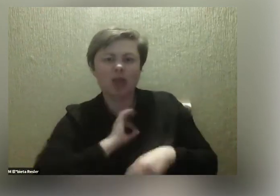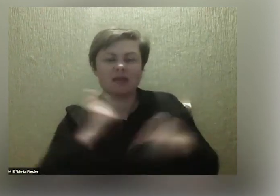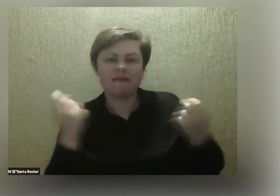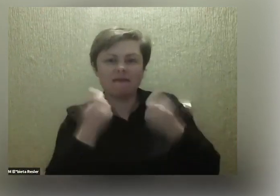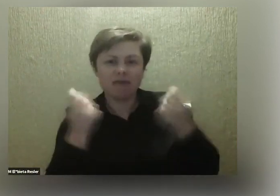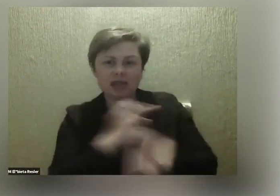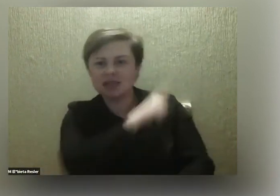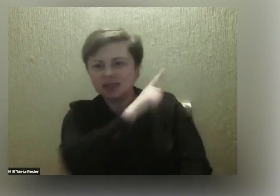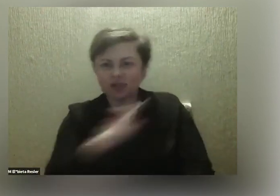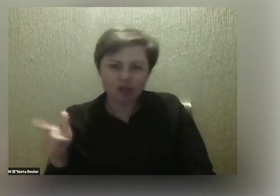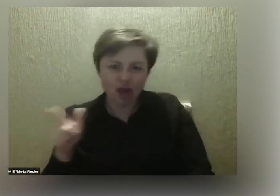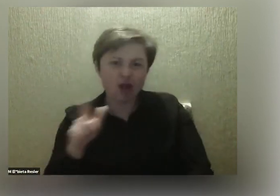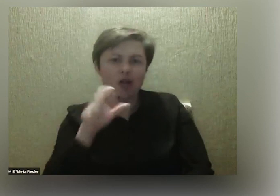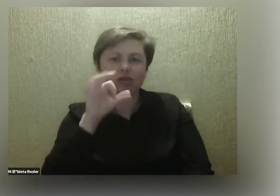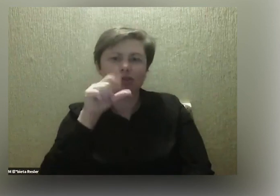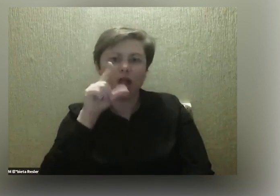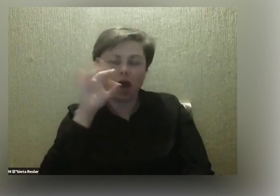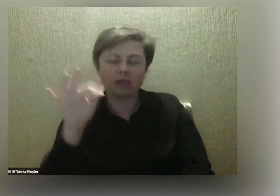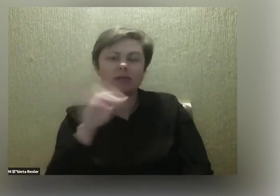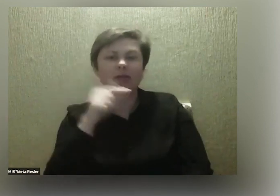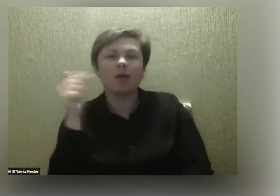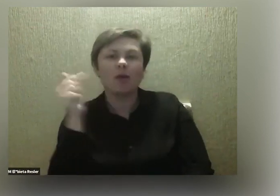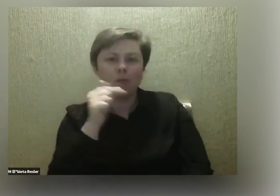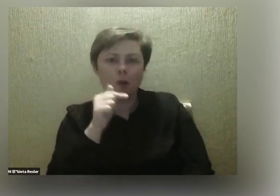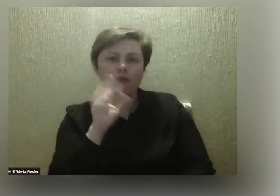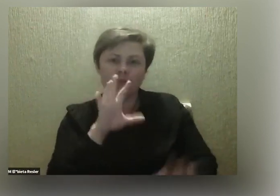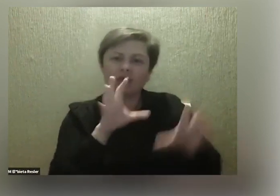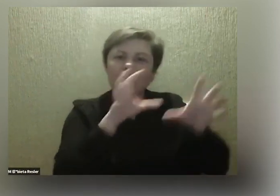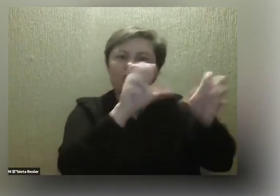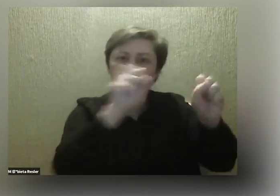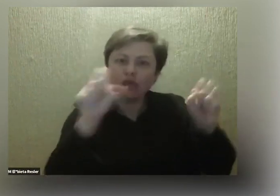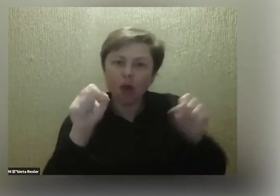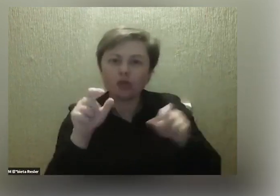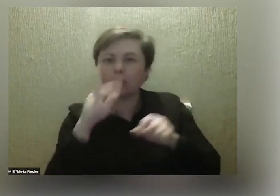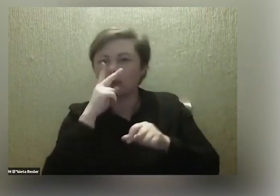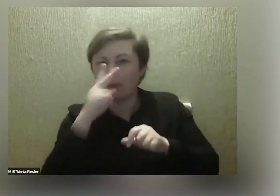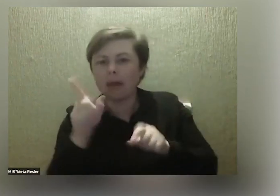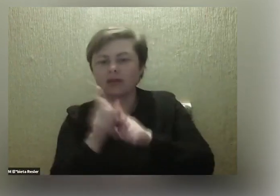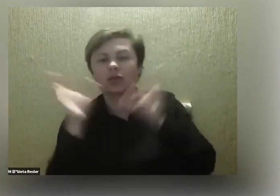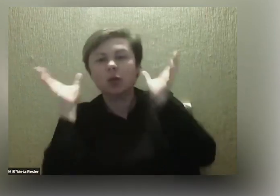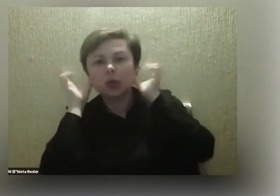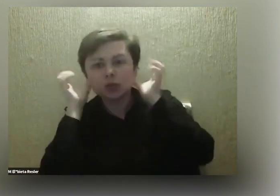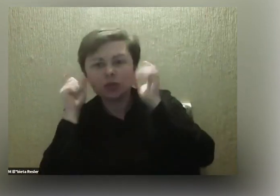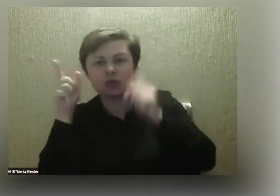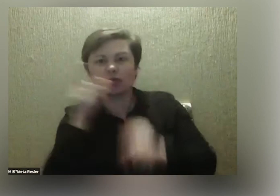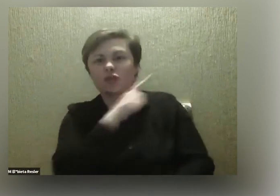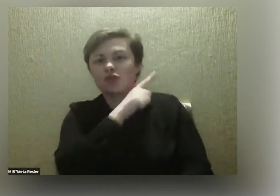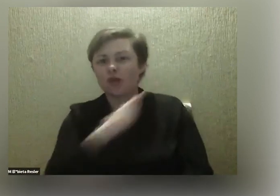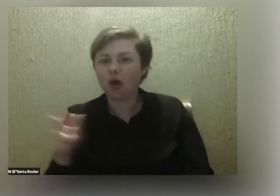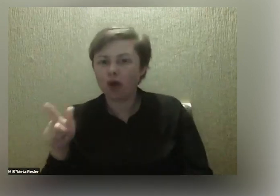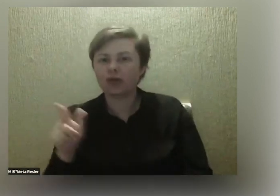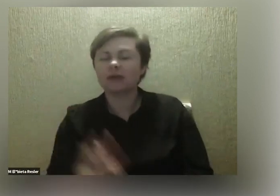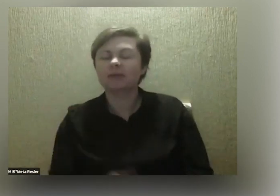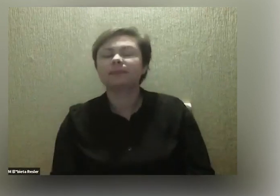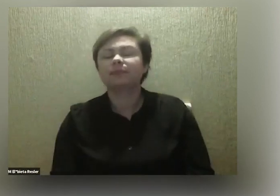powinno się móc dotknąć, zobaczyć i usłyszeć na slocie. I też